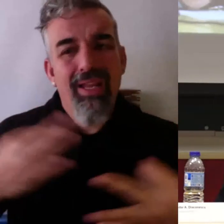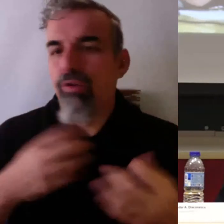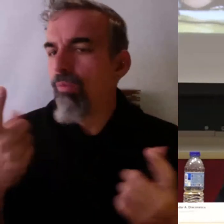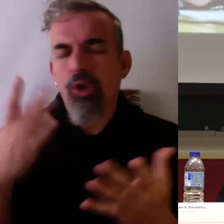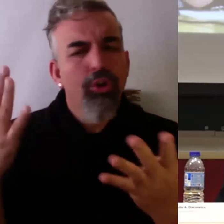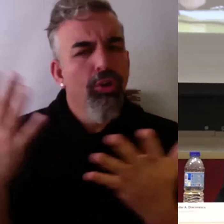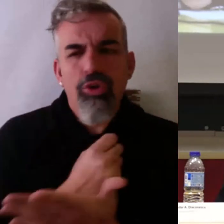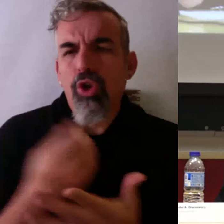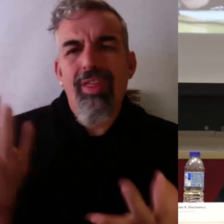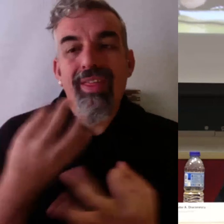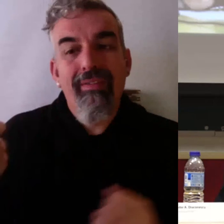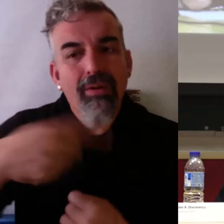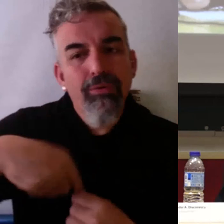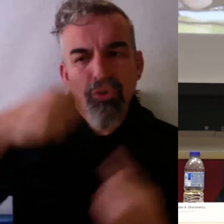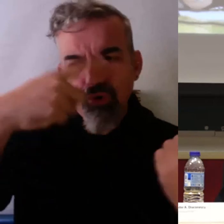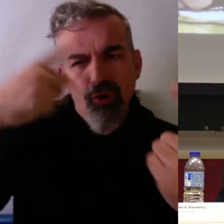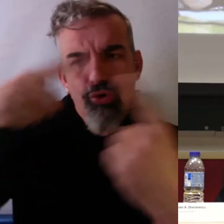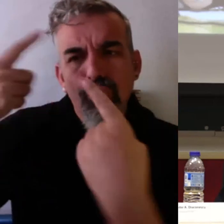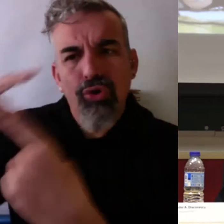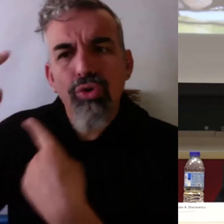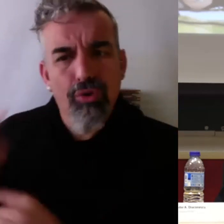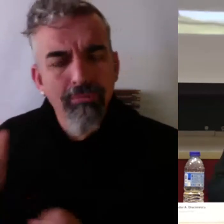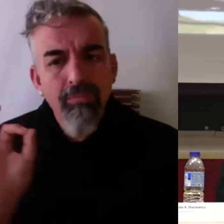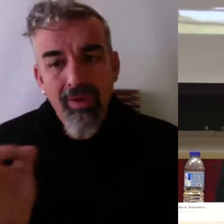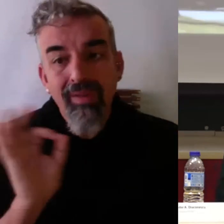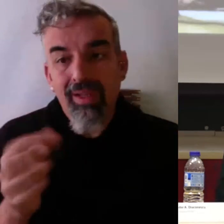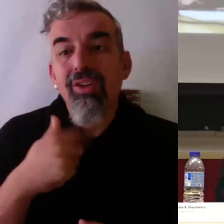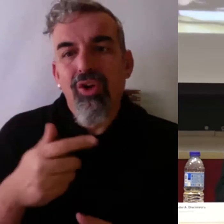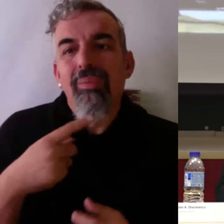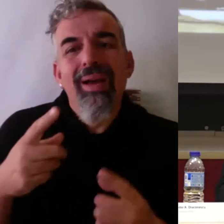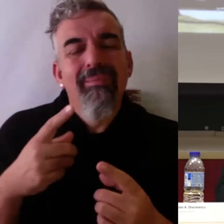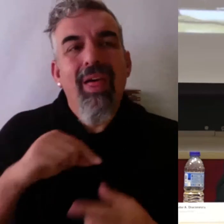en nosotras mismas, la verdad, y en los estudiantes.